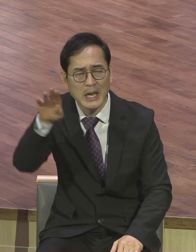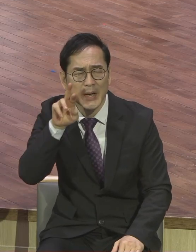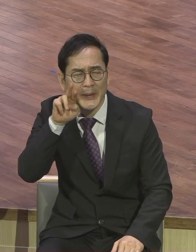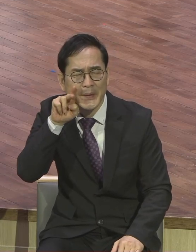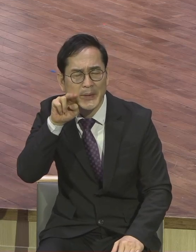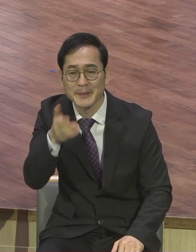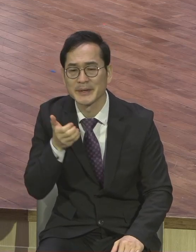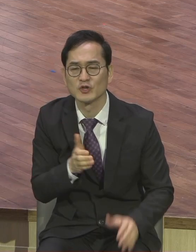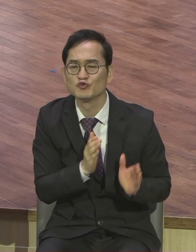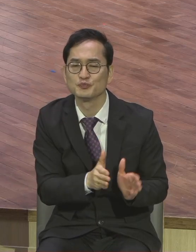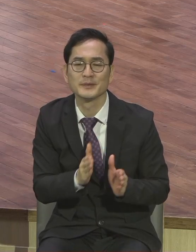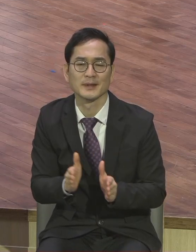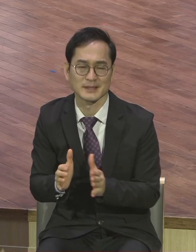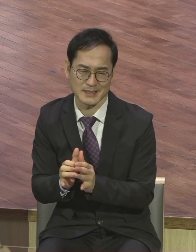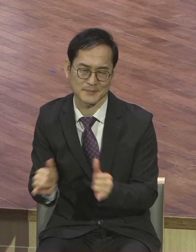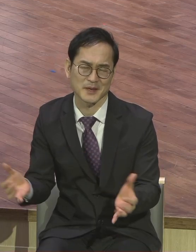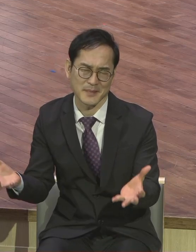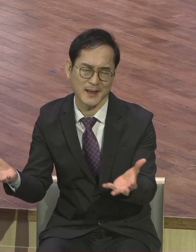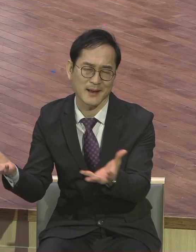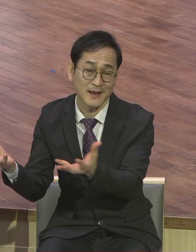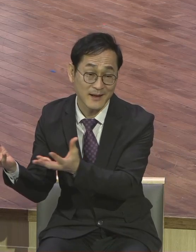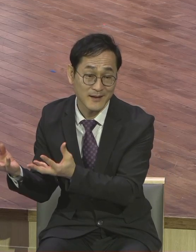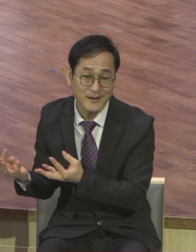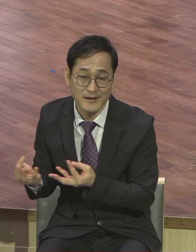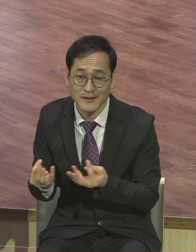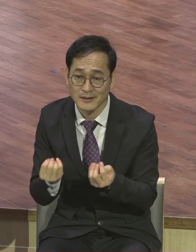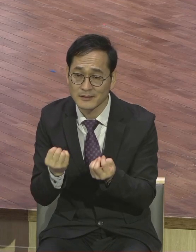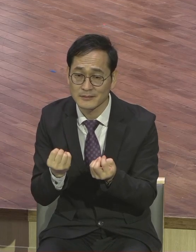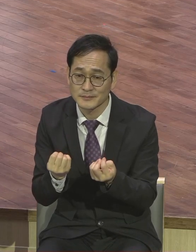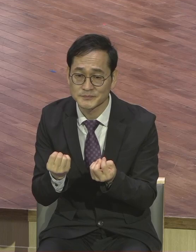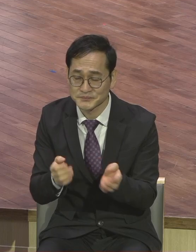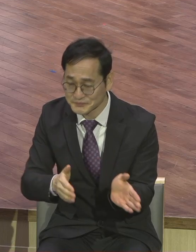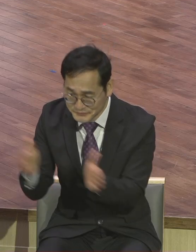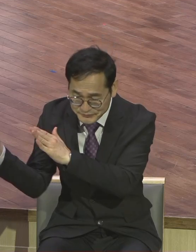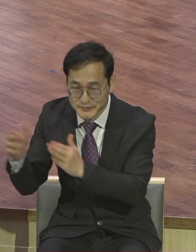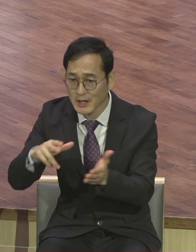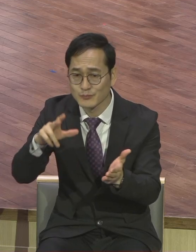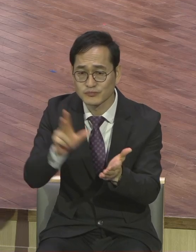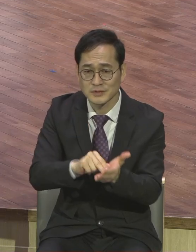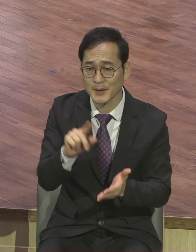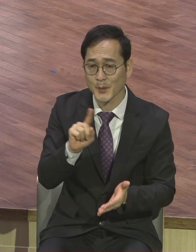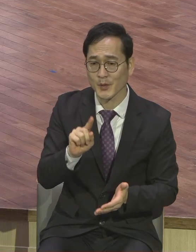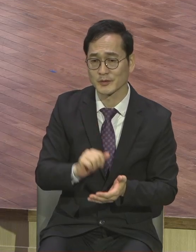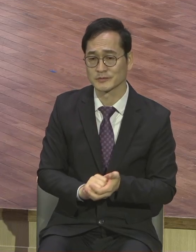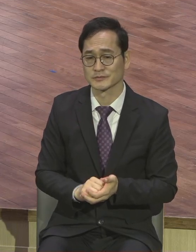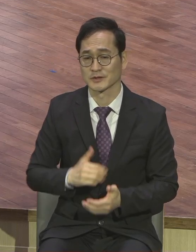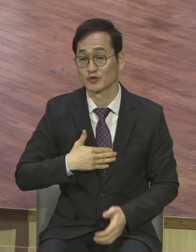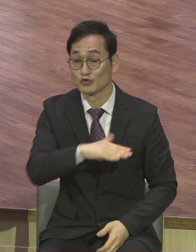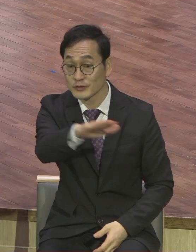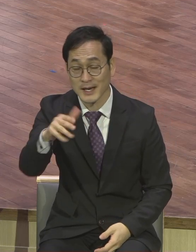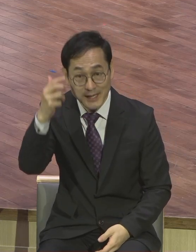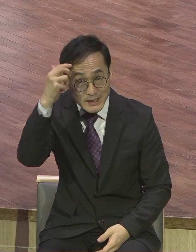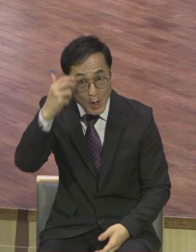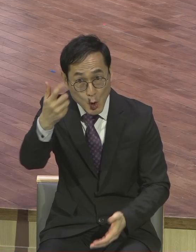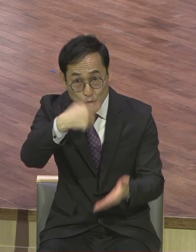그런데 이 문제는 정말 중요한 영혼을 위한 투자를